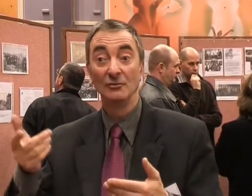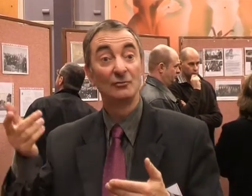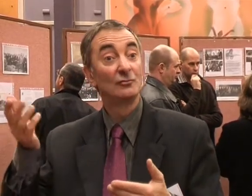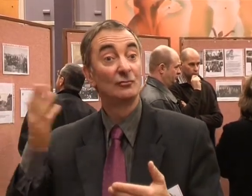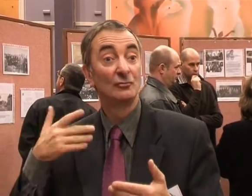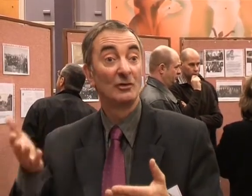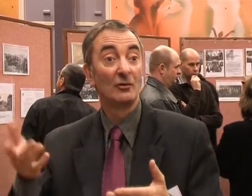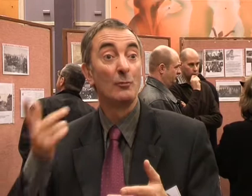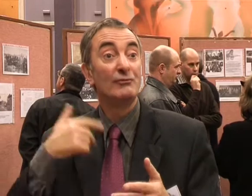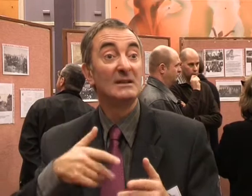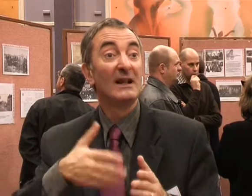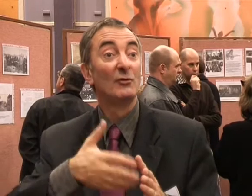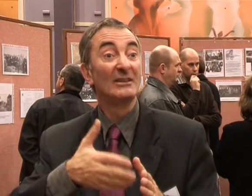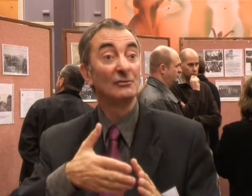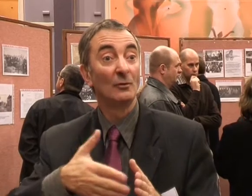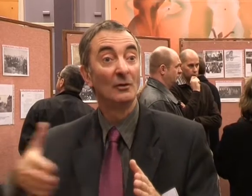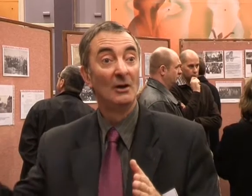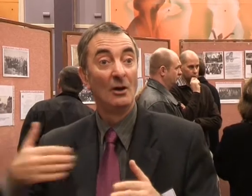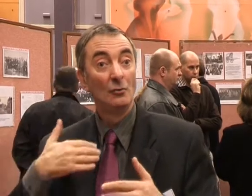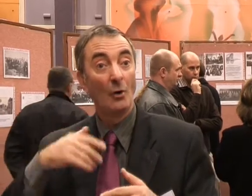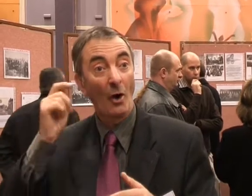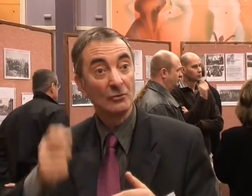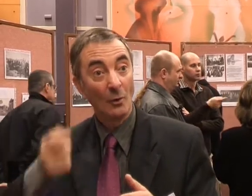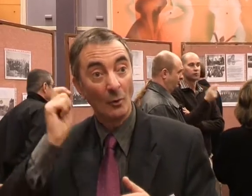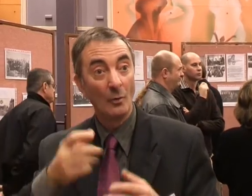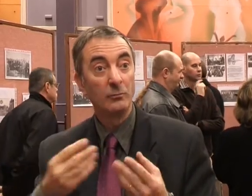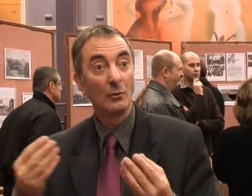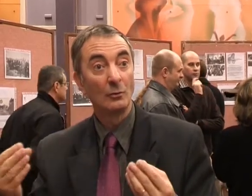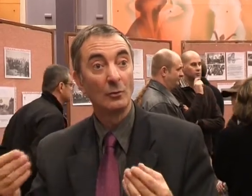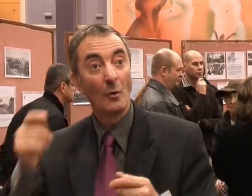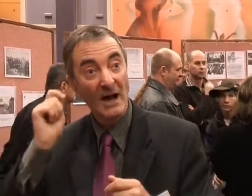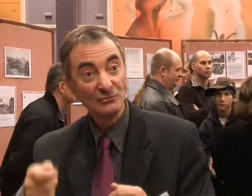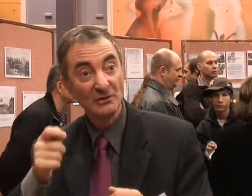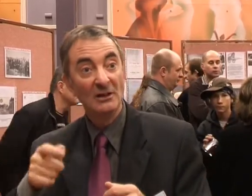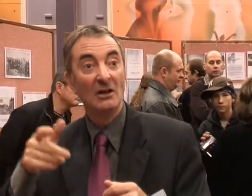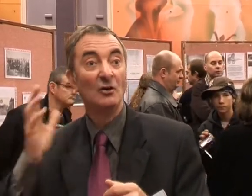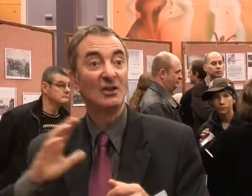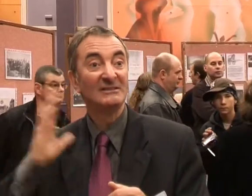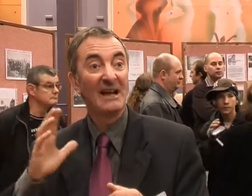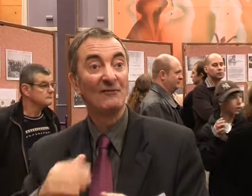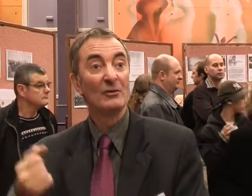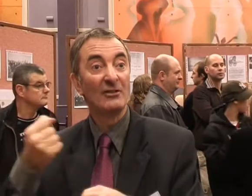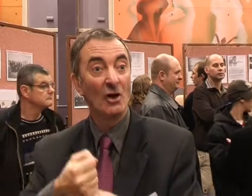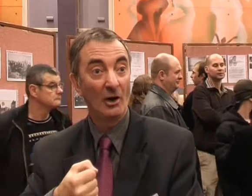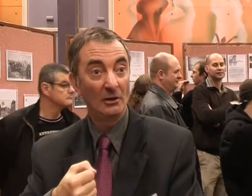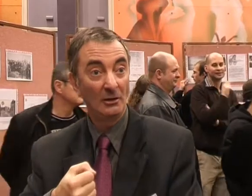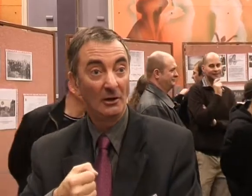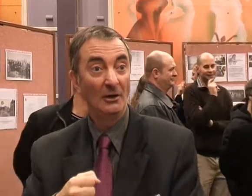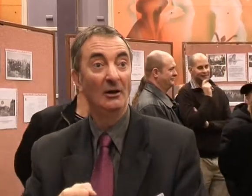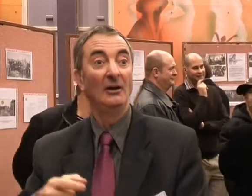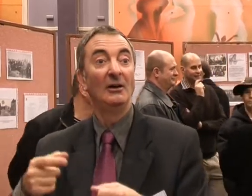Également aussi, aujourd'hui, c'est la maison des Sourds, et nous voulons rendre hommage à tous les anciens fondateurs de cette maison,